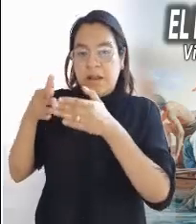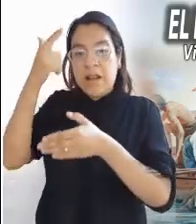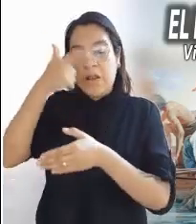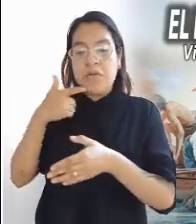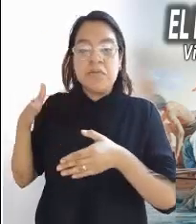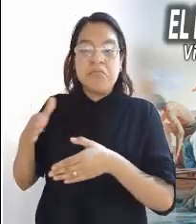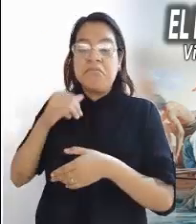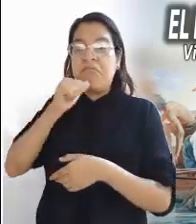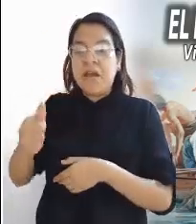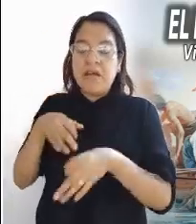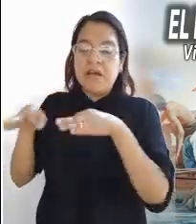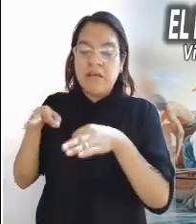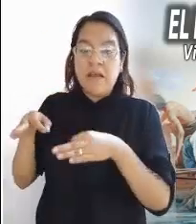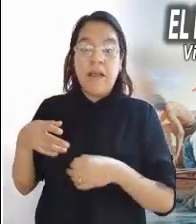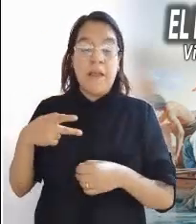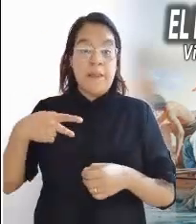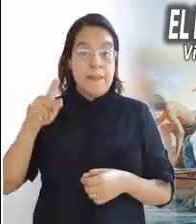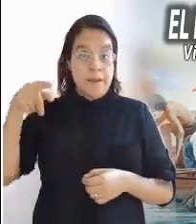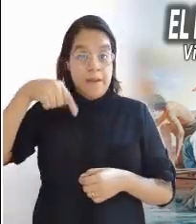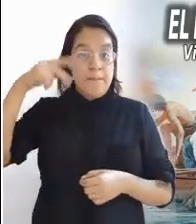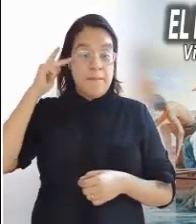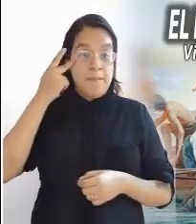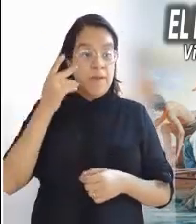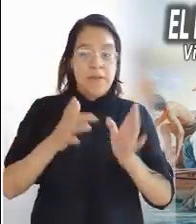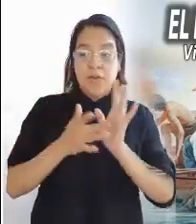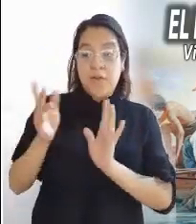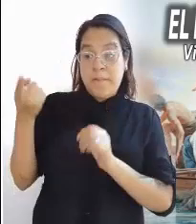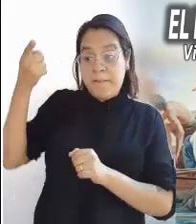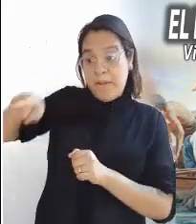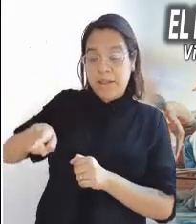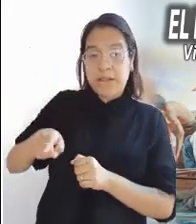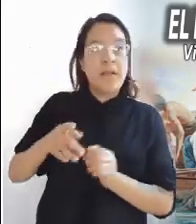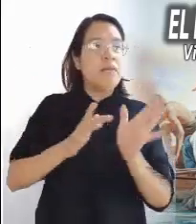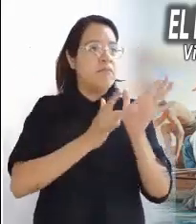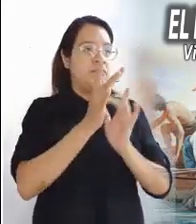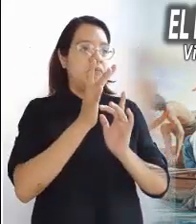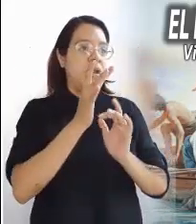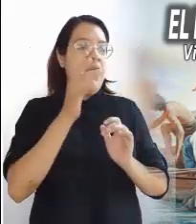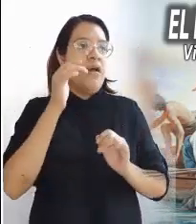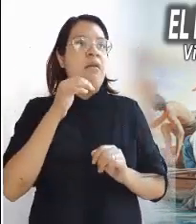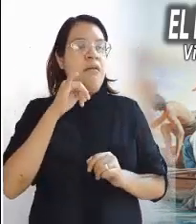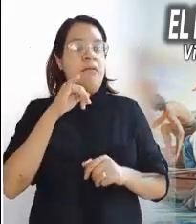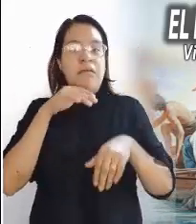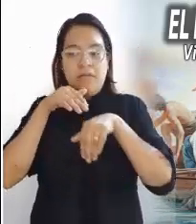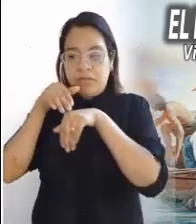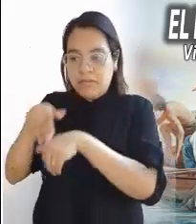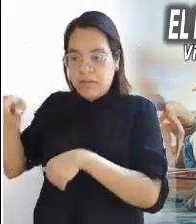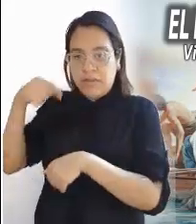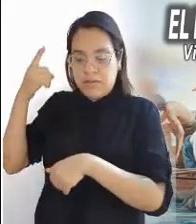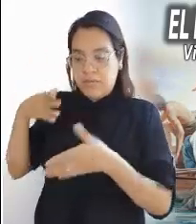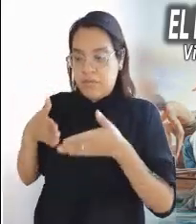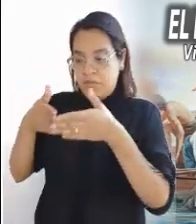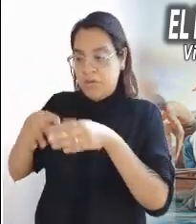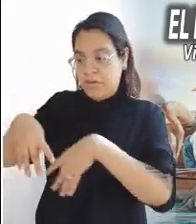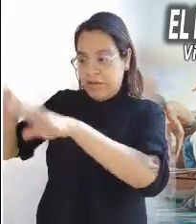Pedro y sus compañeros, al mandato de Jesús, lanzan nuevamente la red y obtienen una